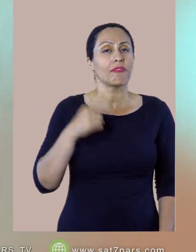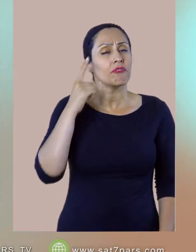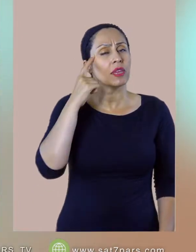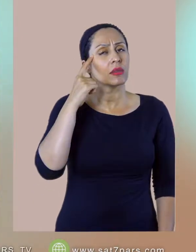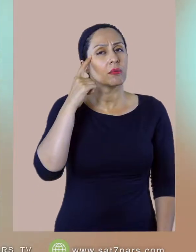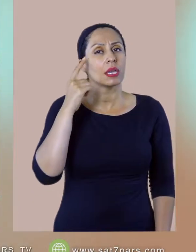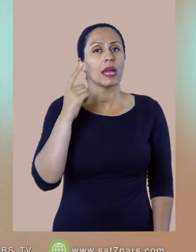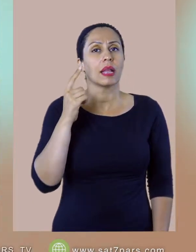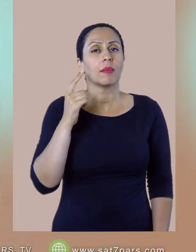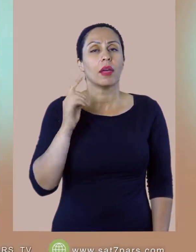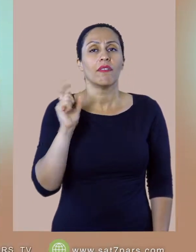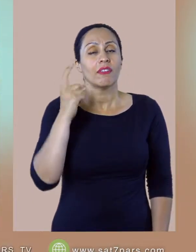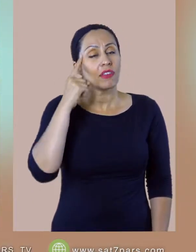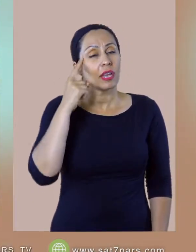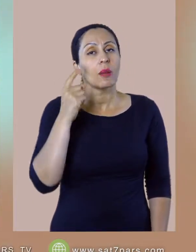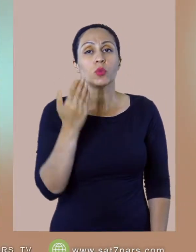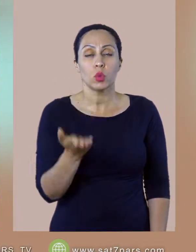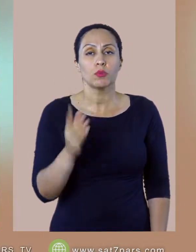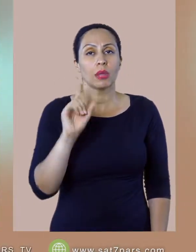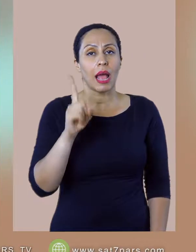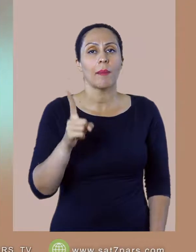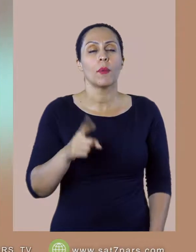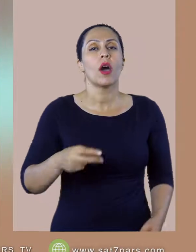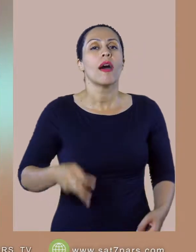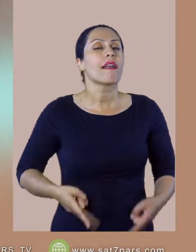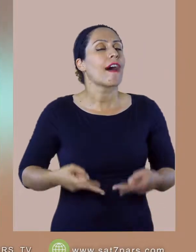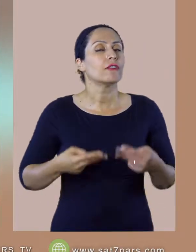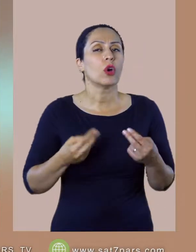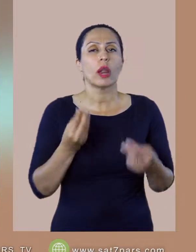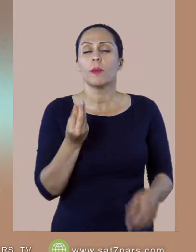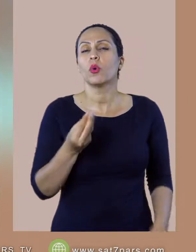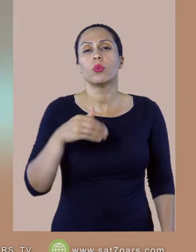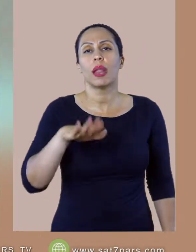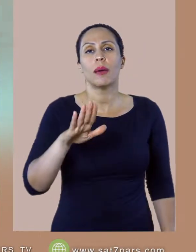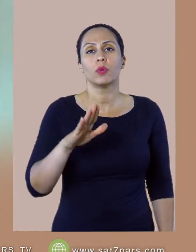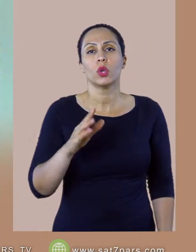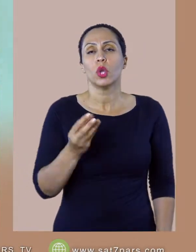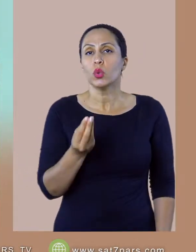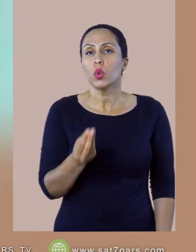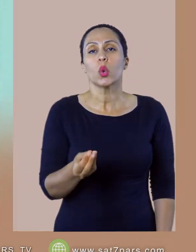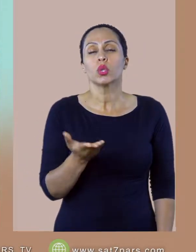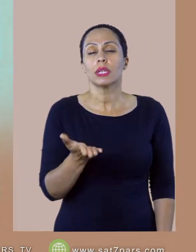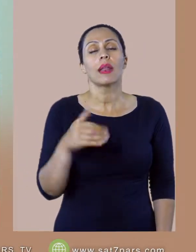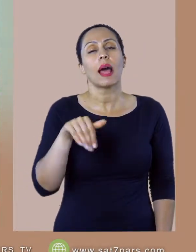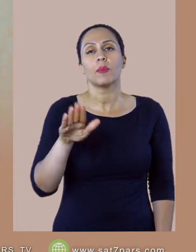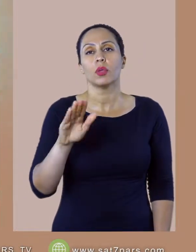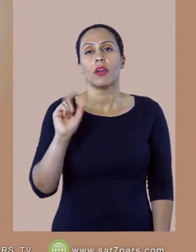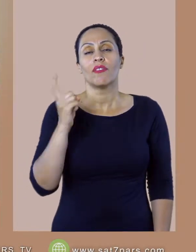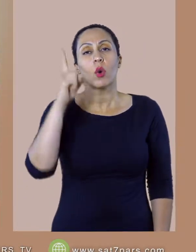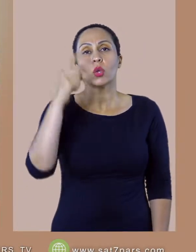درست بود ولی در عمل اشتباه بود و یک بار در سین جوانی بود که خداوند این رو برای من باز کرد